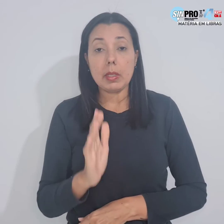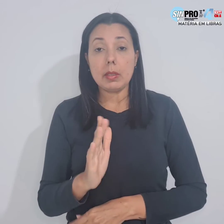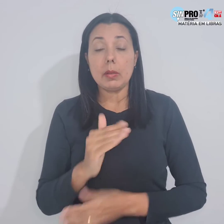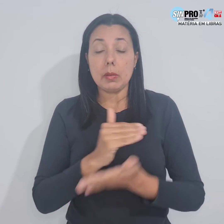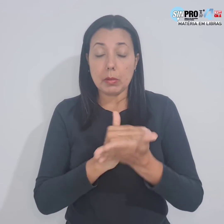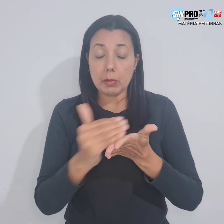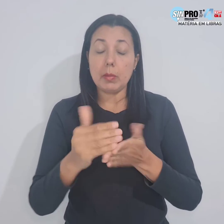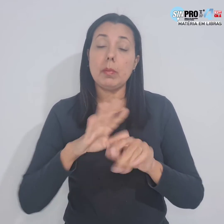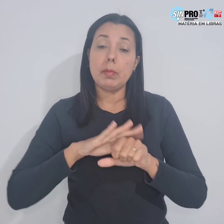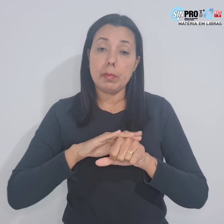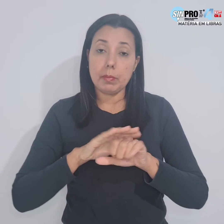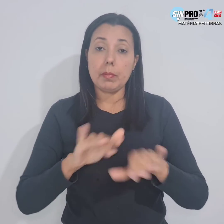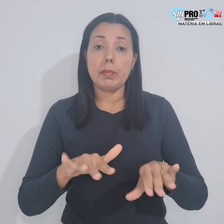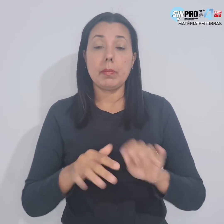desde o início da pandemia.